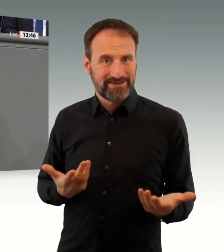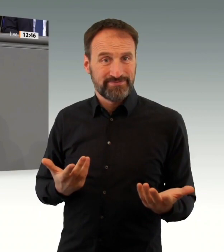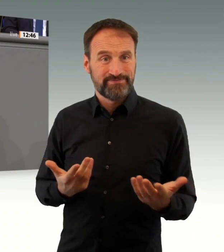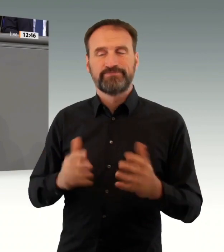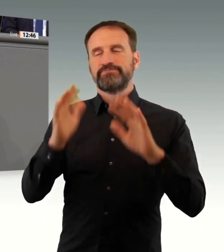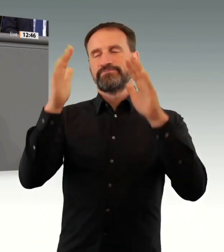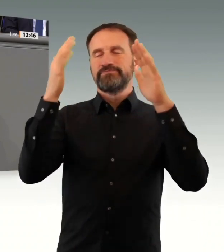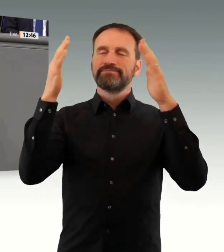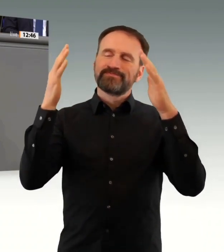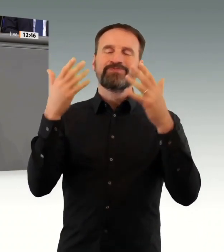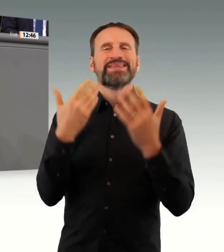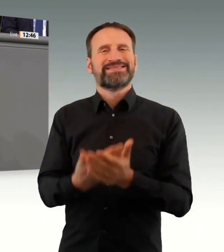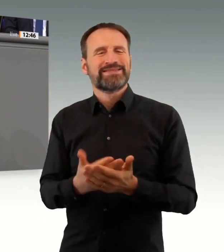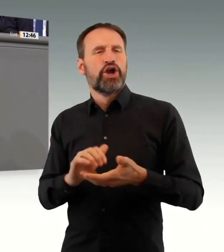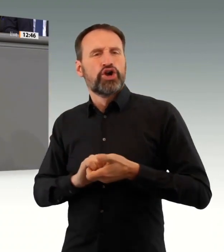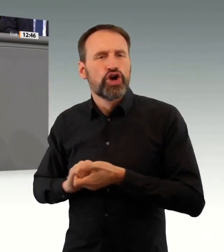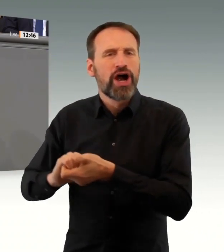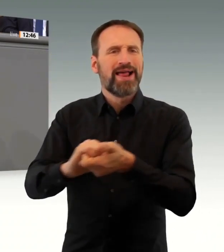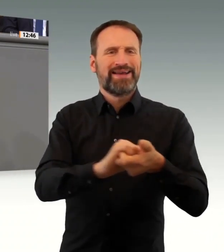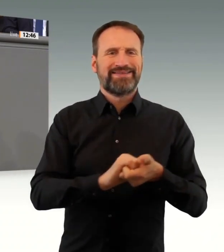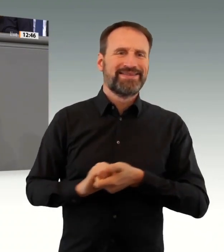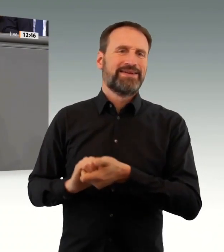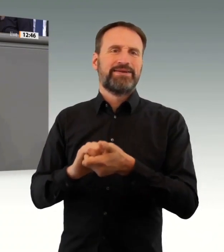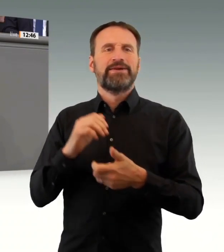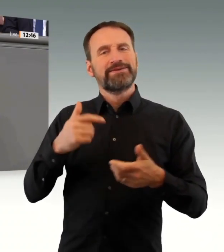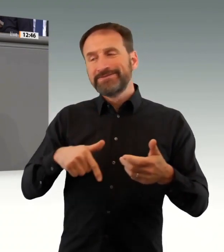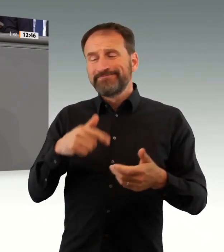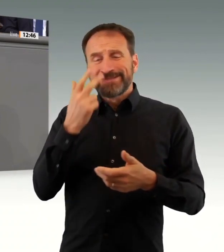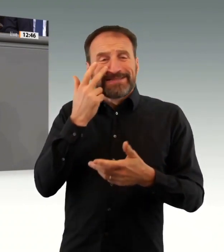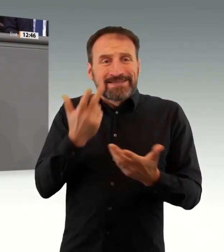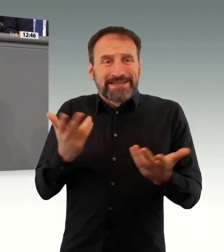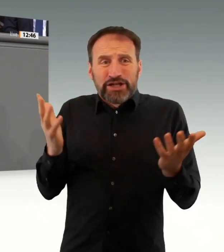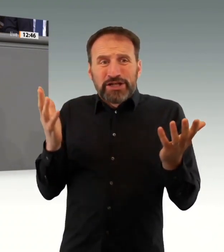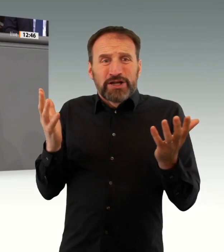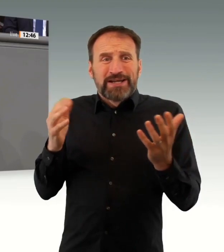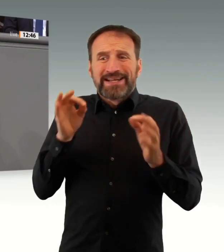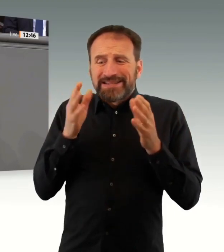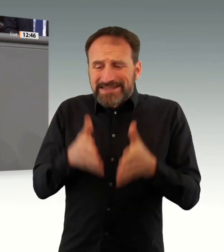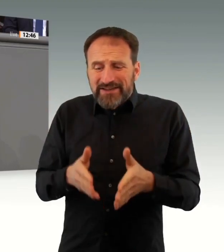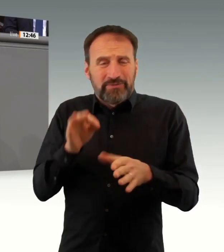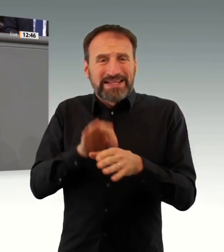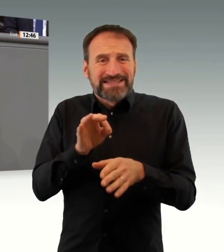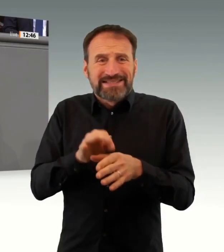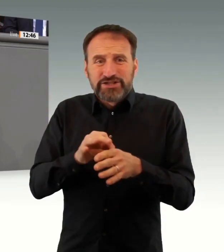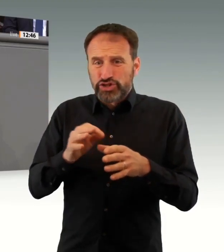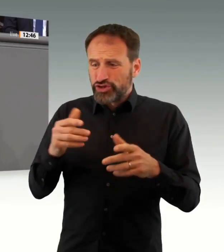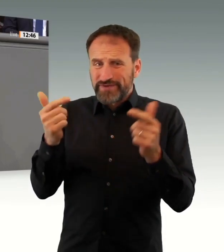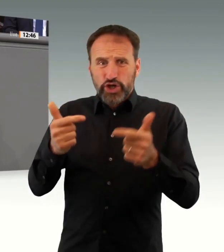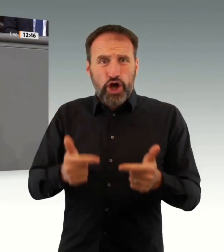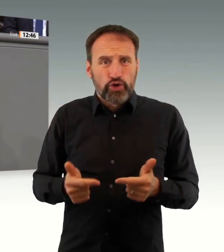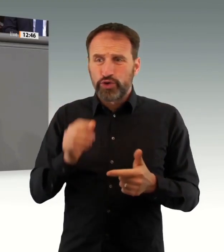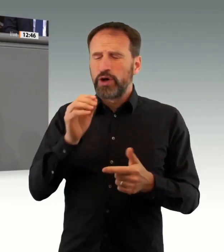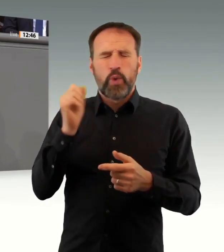die nötigen Intensivplätze belegt sind von überwiegend